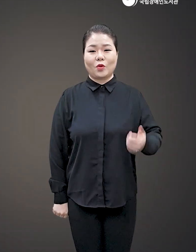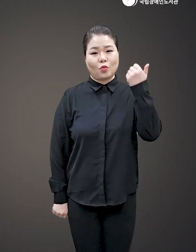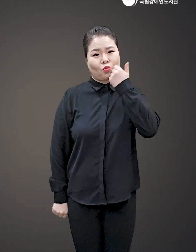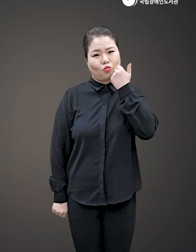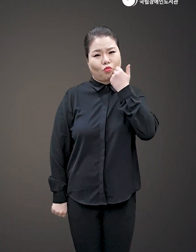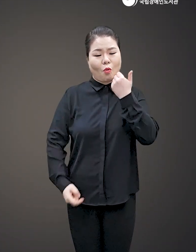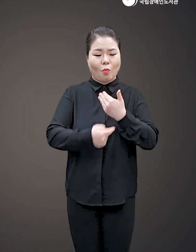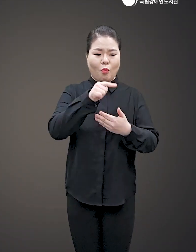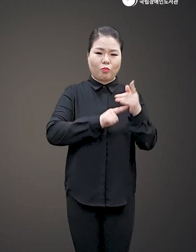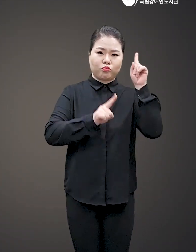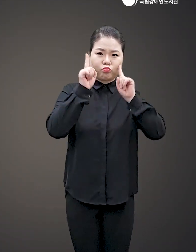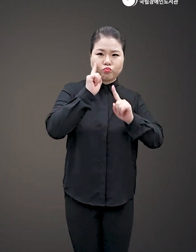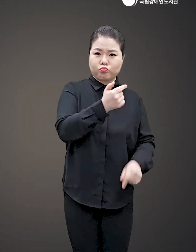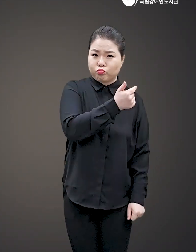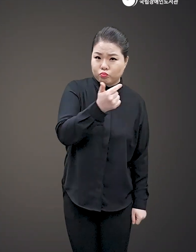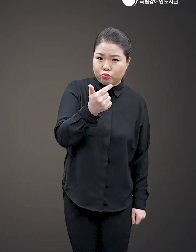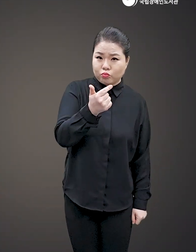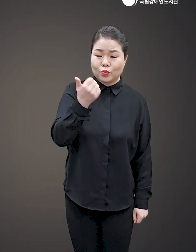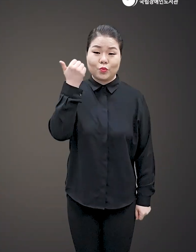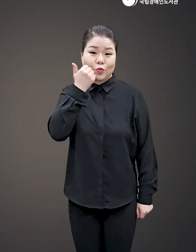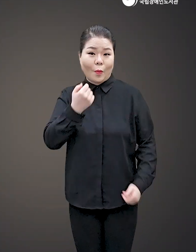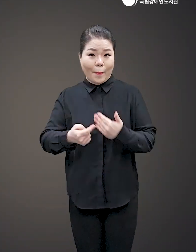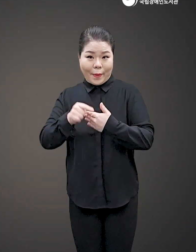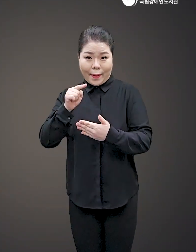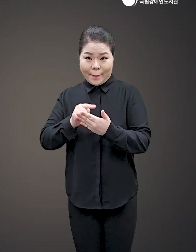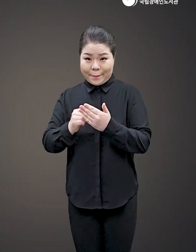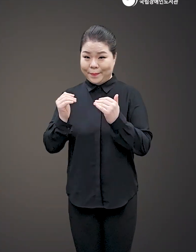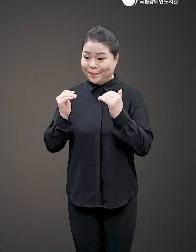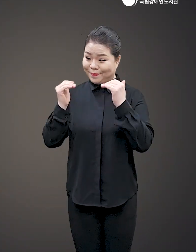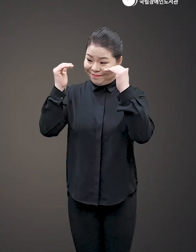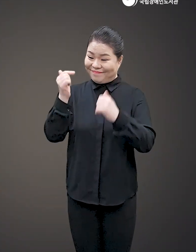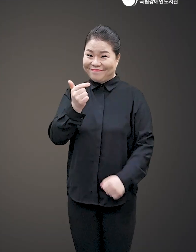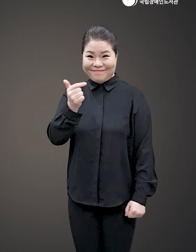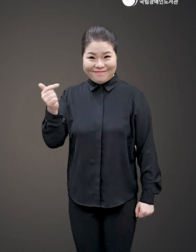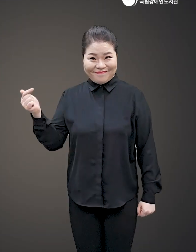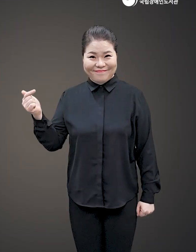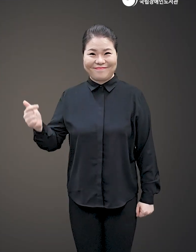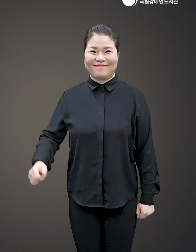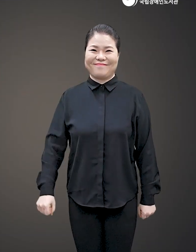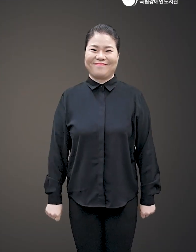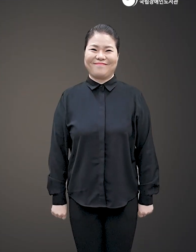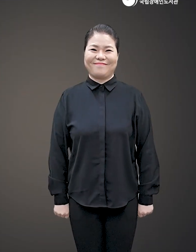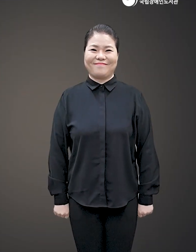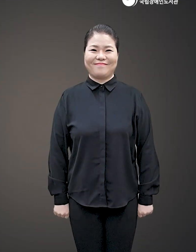누군가는 깊은 상처 또 누군가는 더 큰 성장